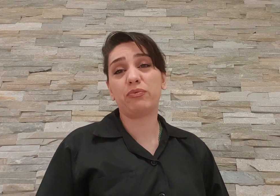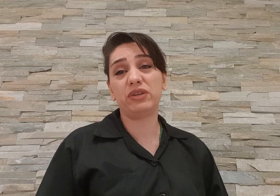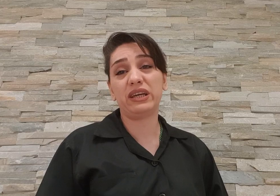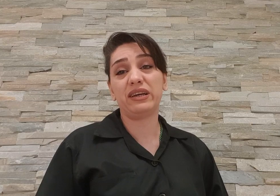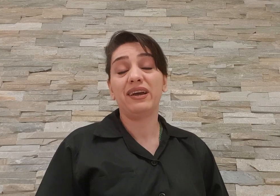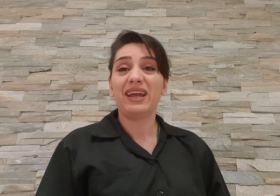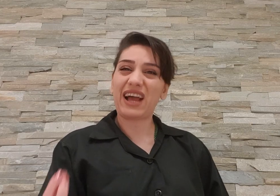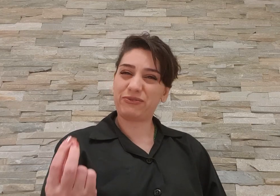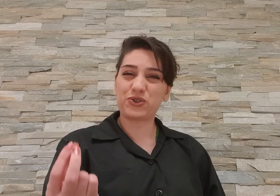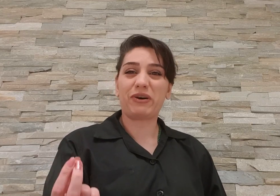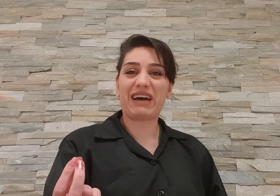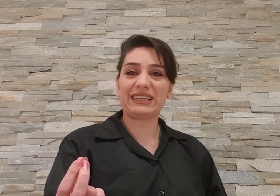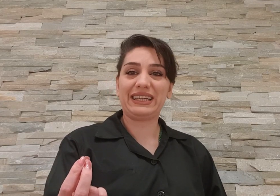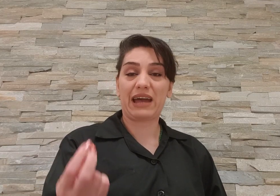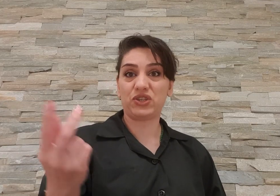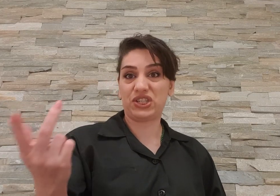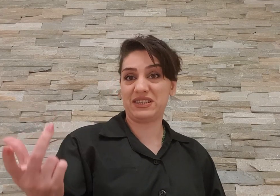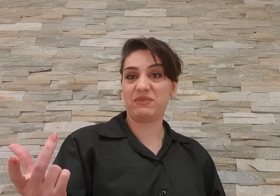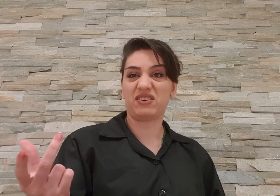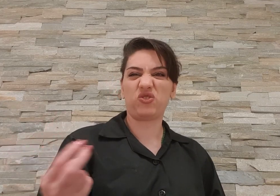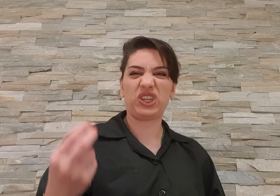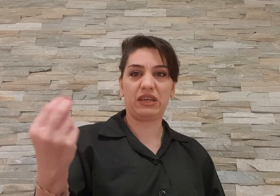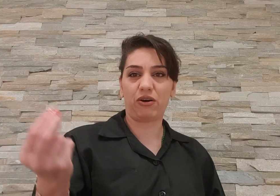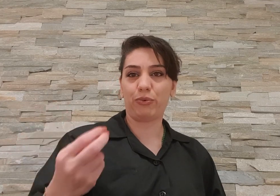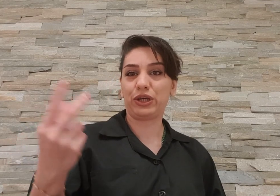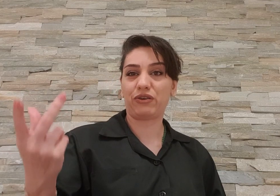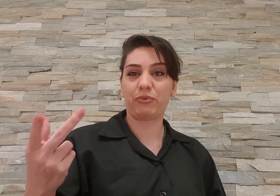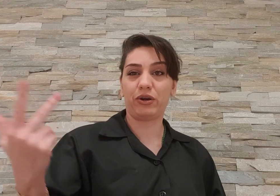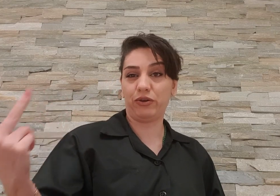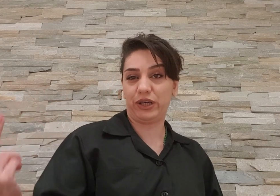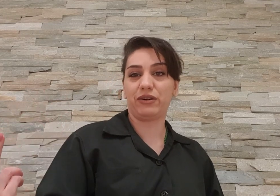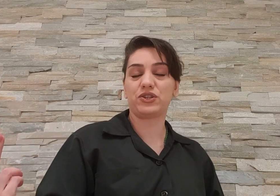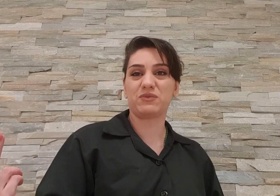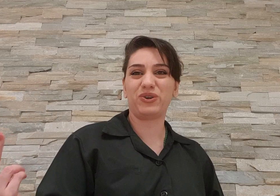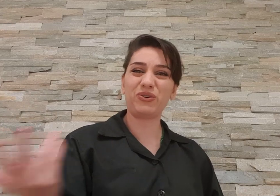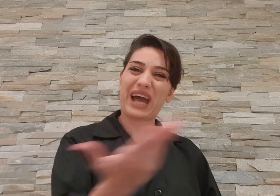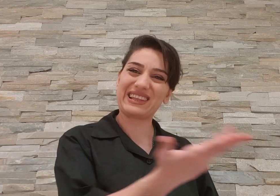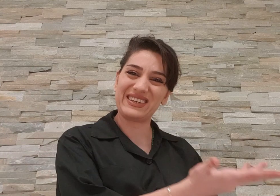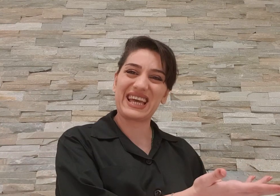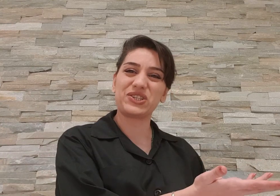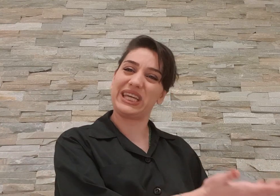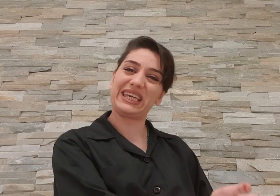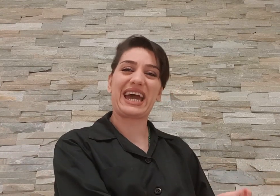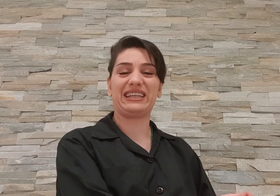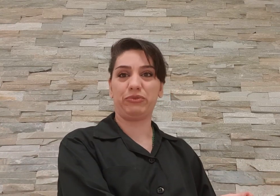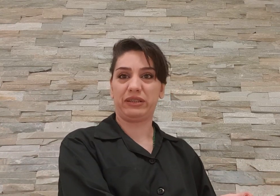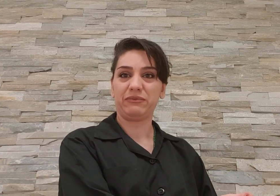بوده نگفته شما وقتی یه همچه چیزی میذارین و کتاب و کتاب خانی و اینا رو چیز میکنین خب قتلای زنجریکی کرده بودید